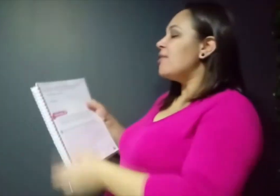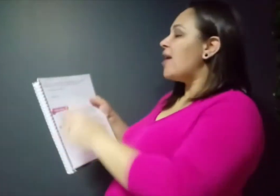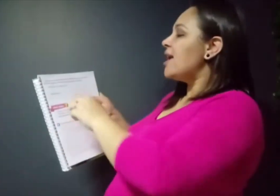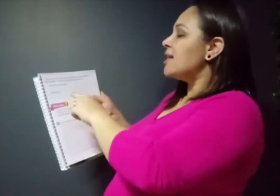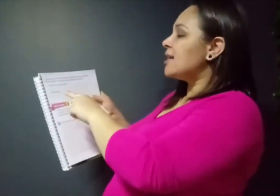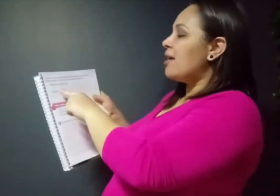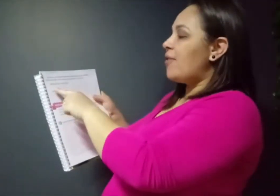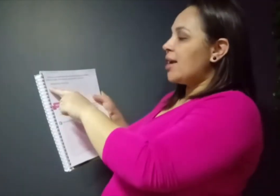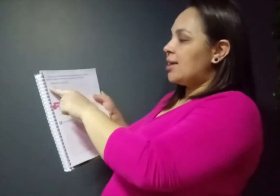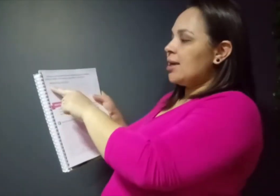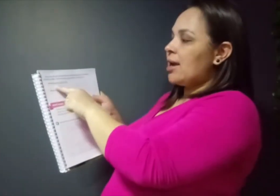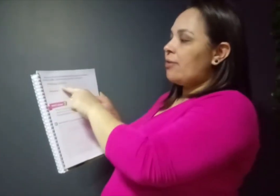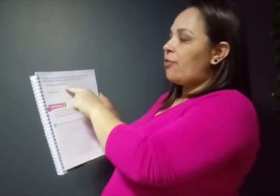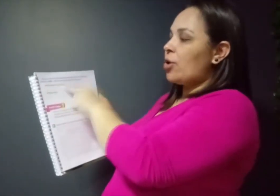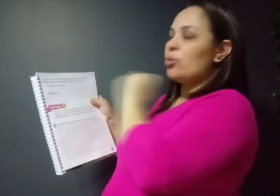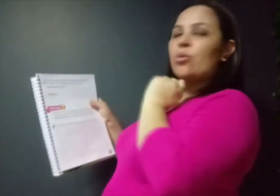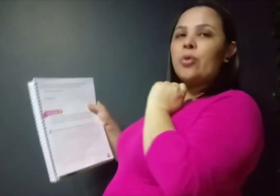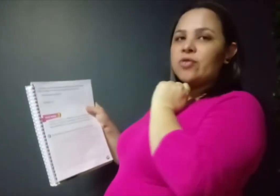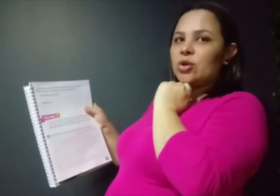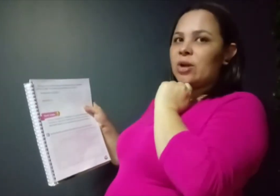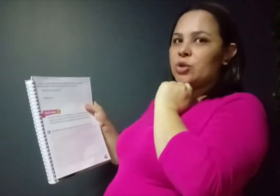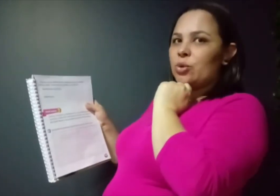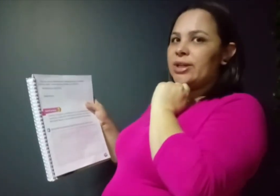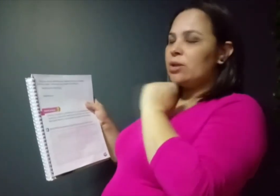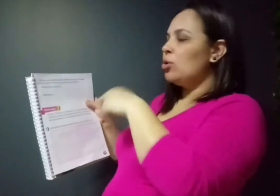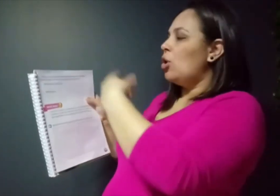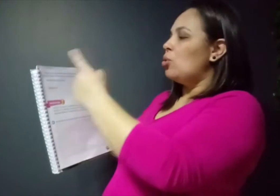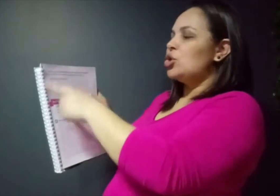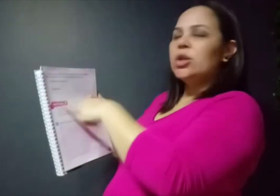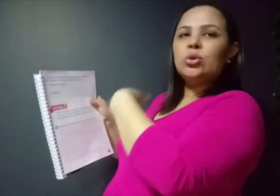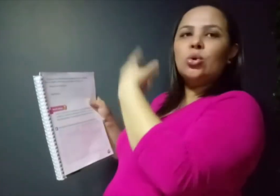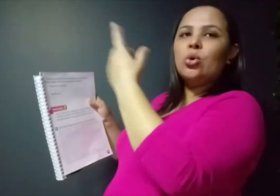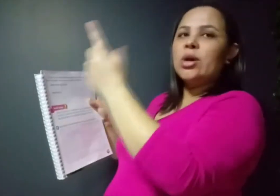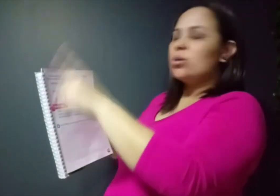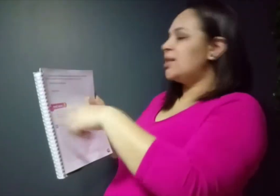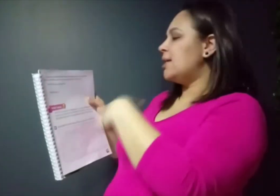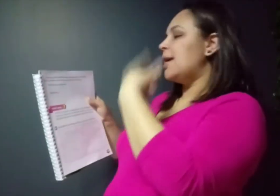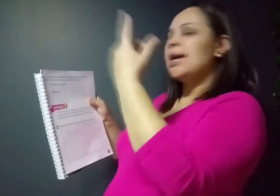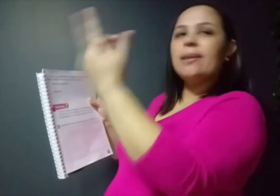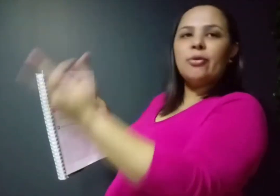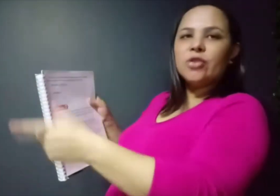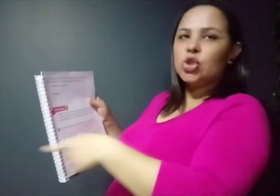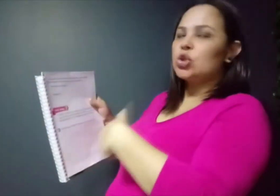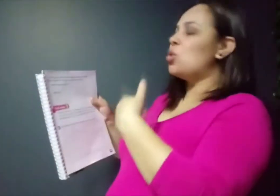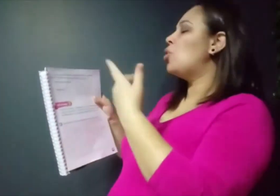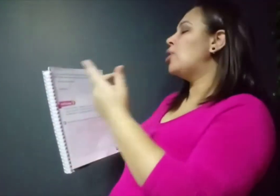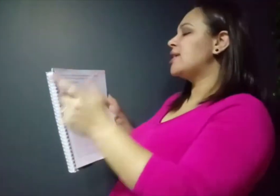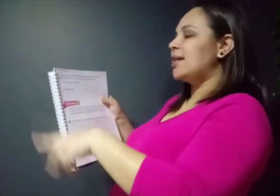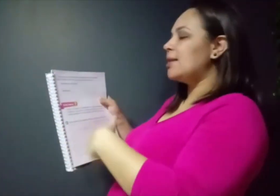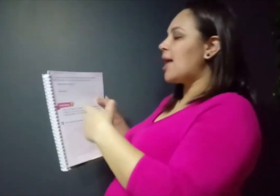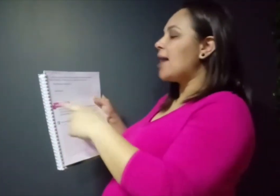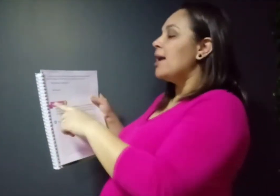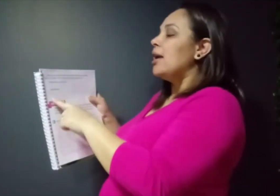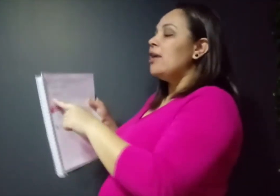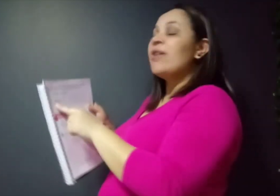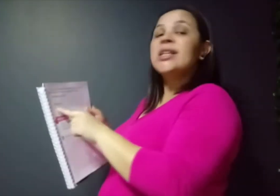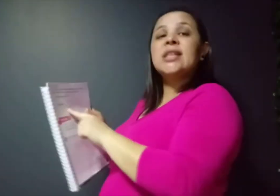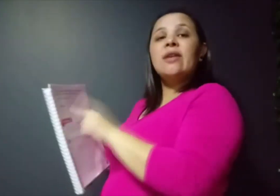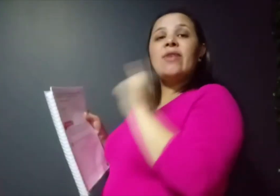vai escrever aqui quem foi o profissional escolhido. O diretor, a cozinheira, a professora, secretária. E vai escrever